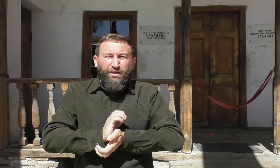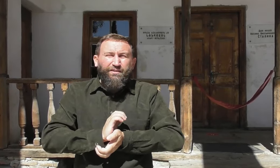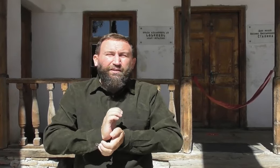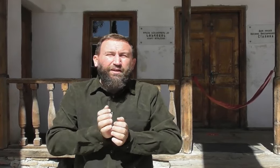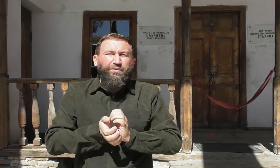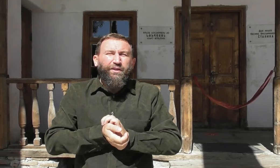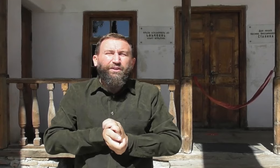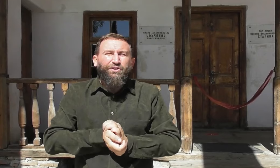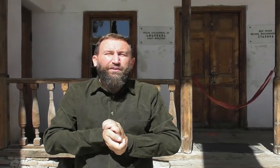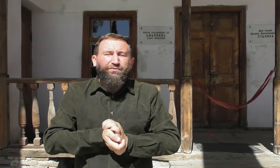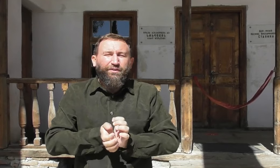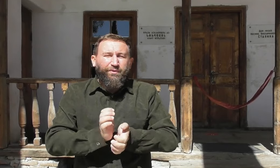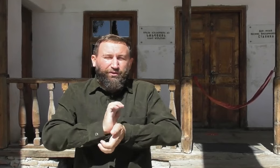Из негармоничной в гармоничной.